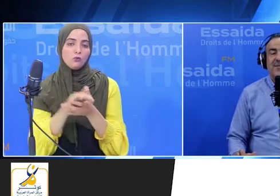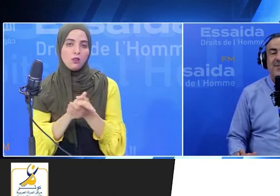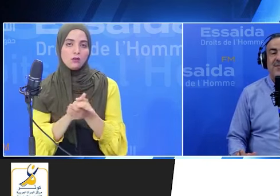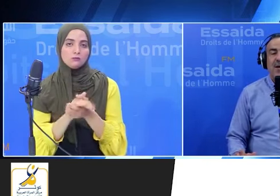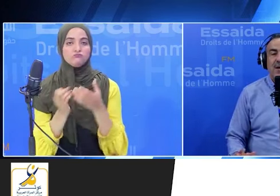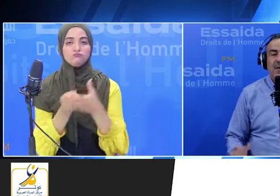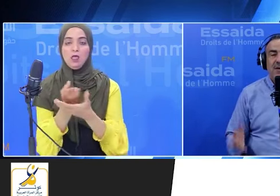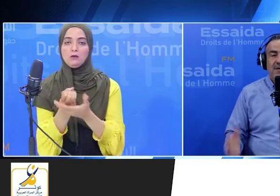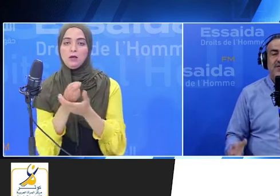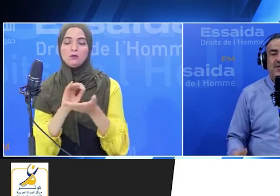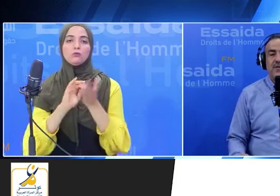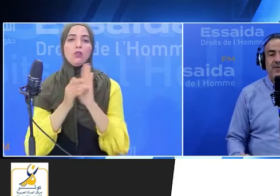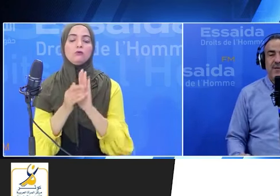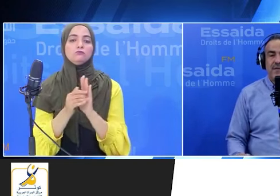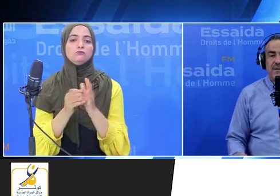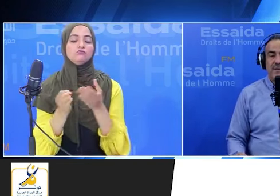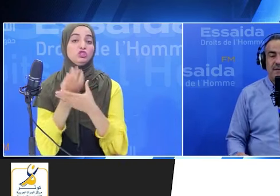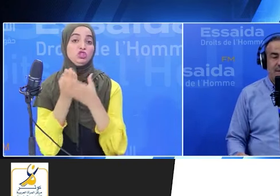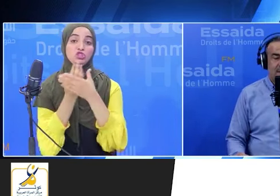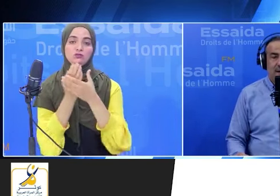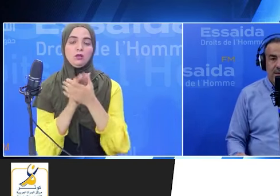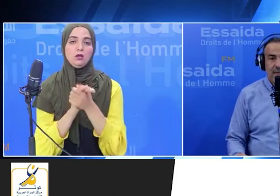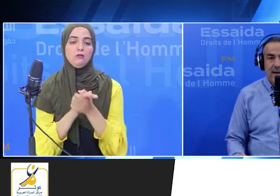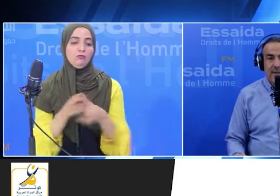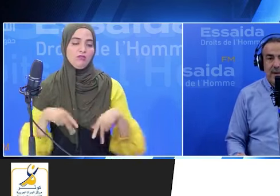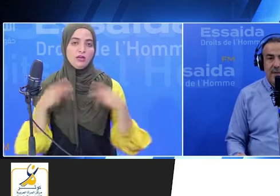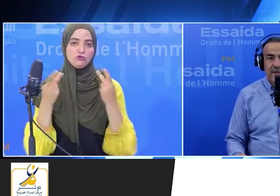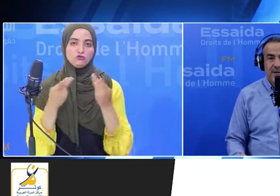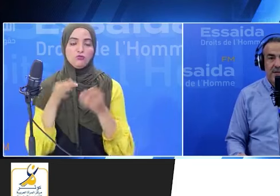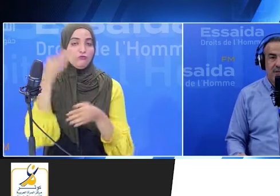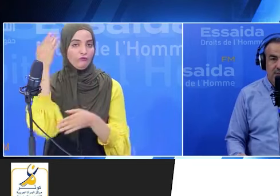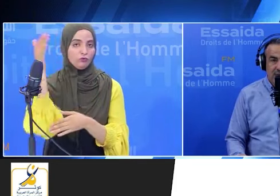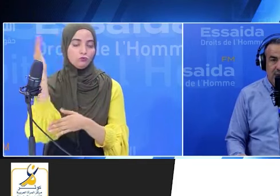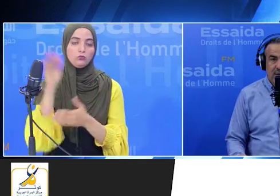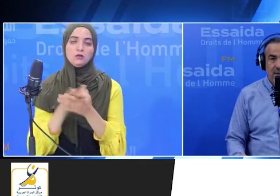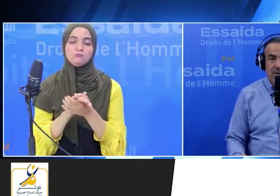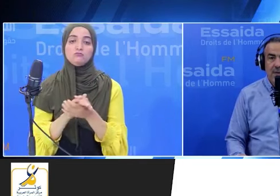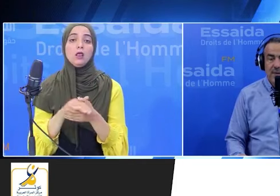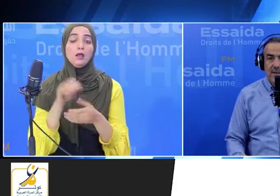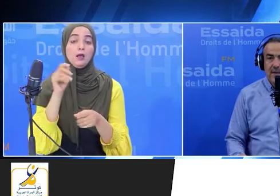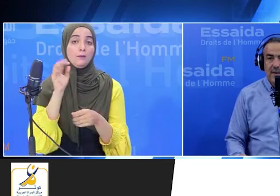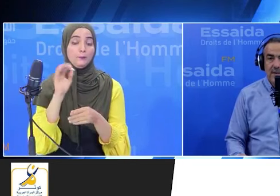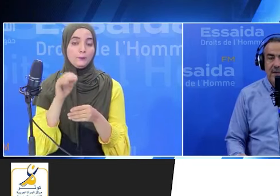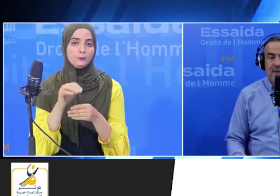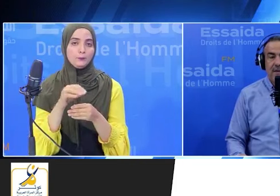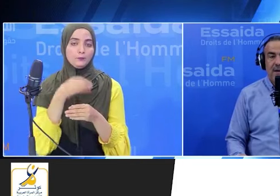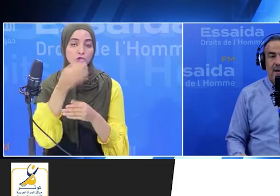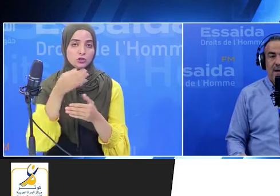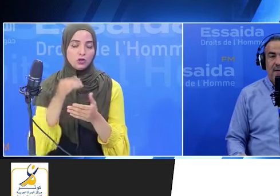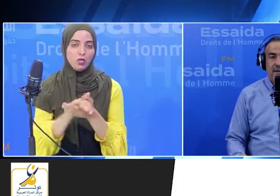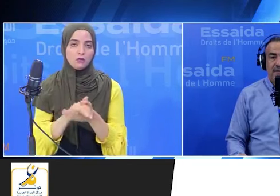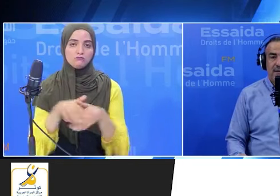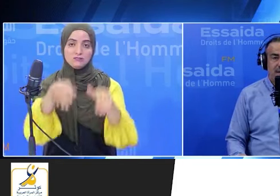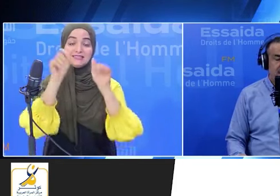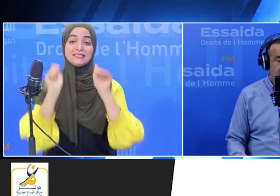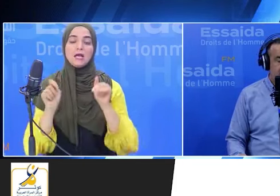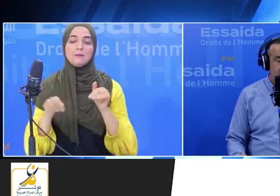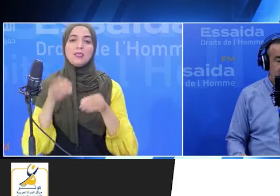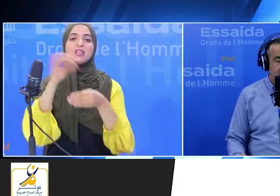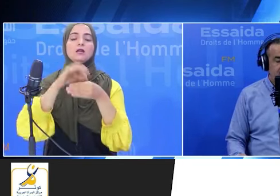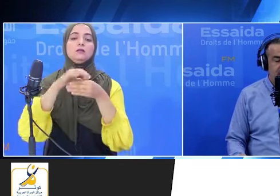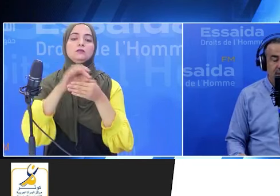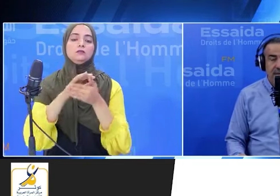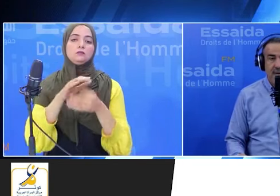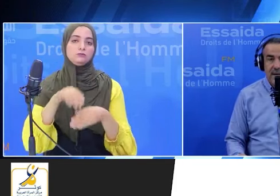وإننا نعيش في تونس نحكيه عن أنت خبتها الشرائب نحكيه عنها كل الكلاف حتى تصير